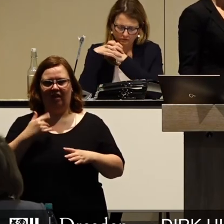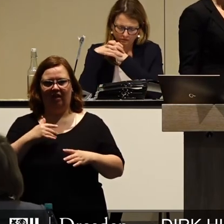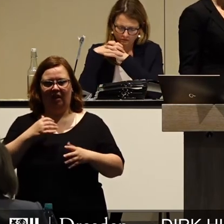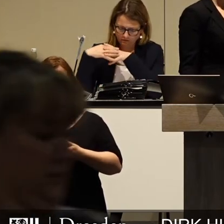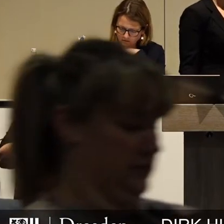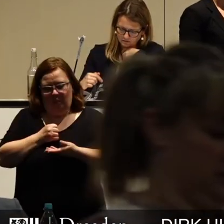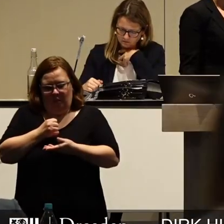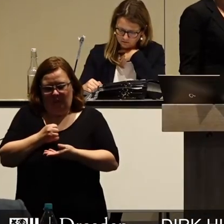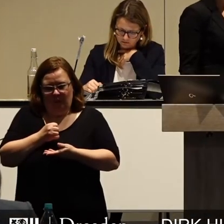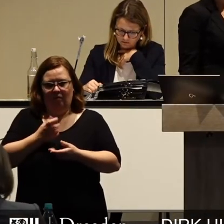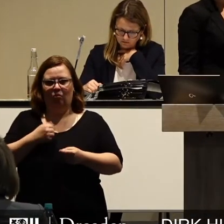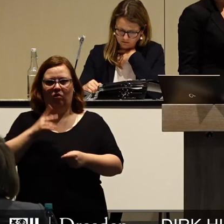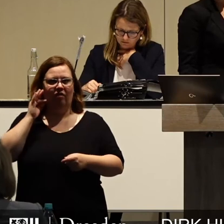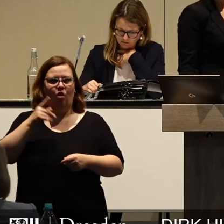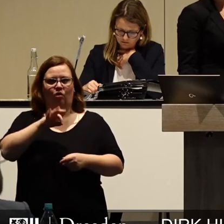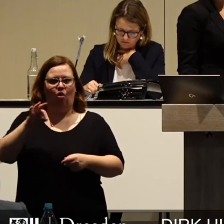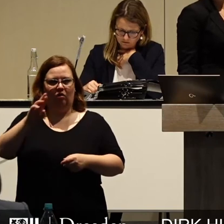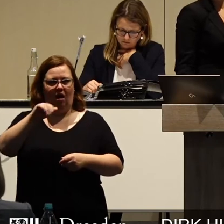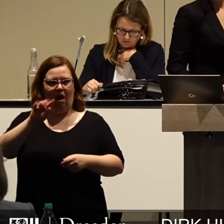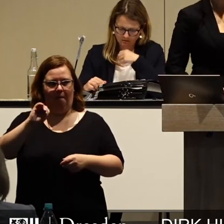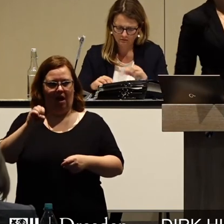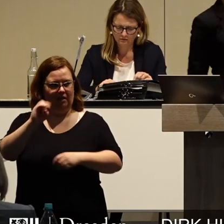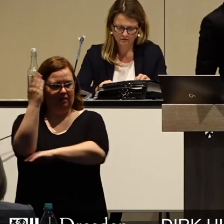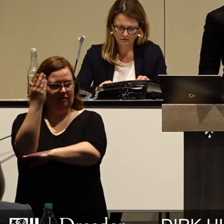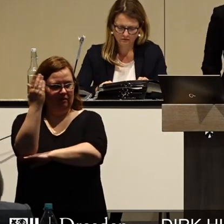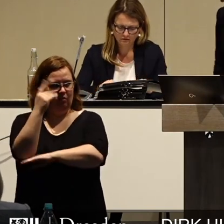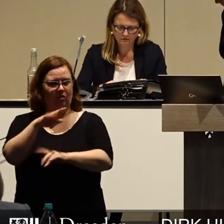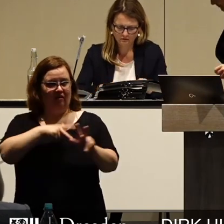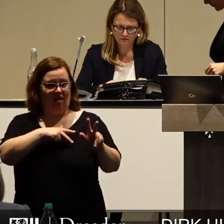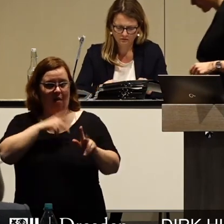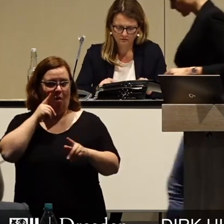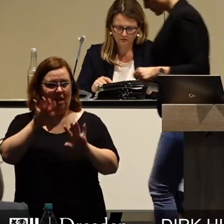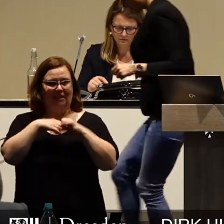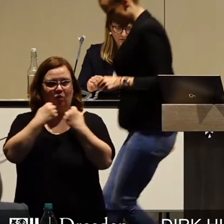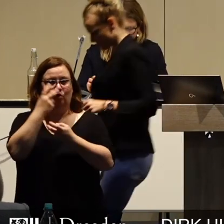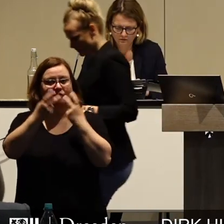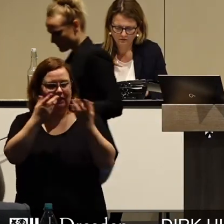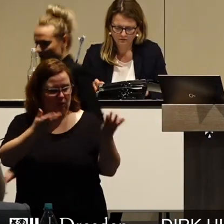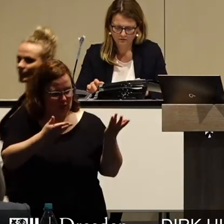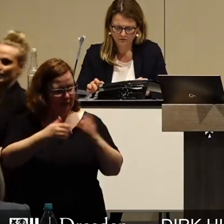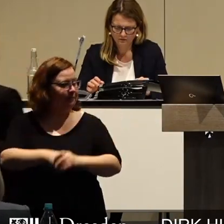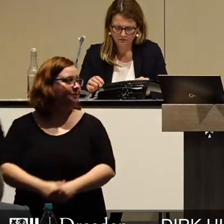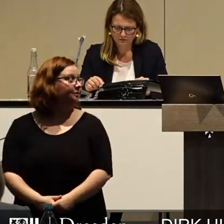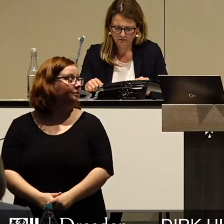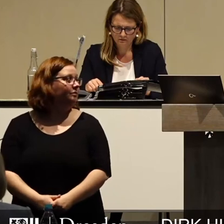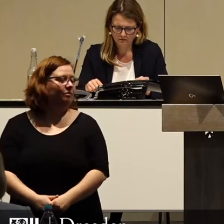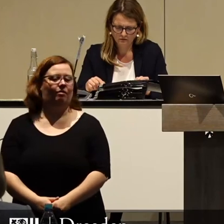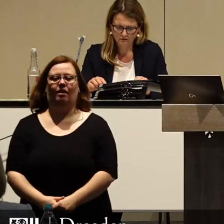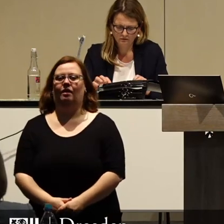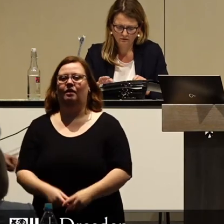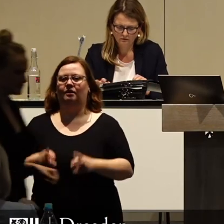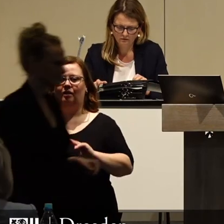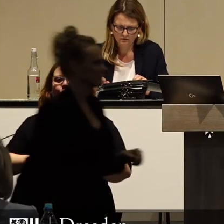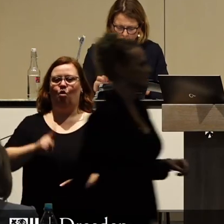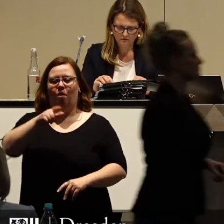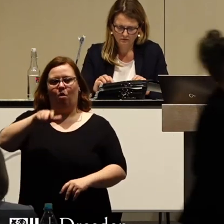Herr Dr. Lahmes einmal vortragen. Wie sieht denn tatsächlich die Lage aus? Sehr geehrter Herr